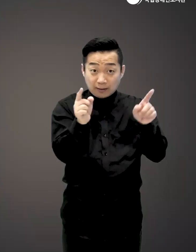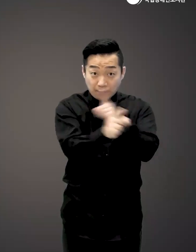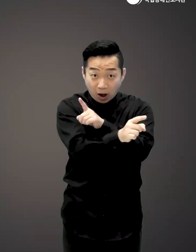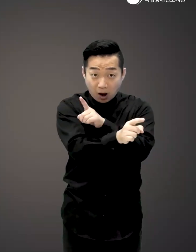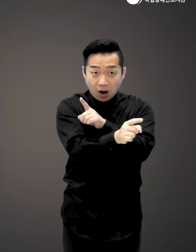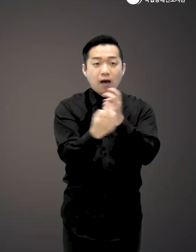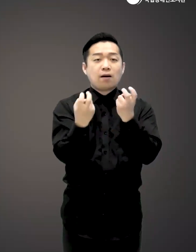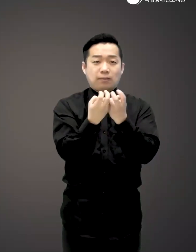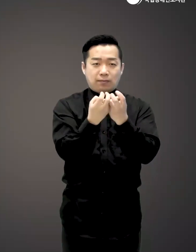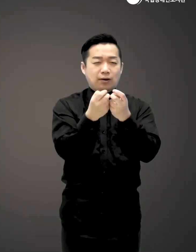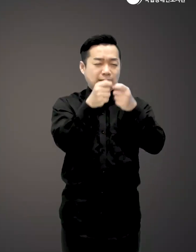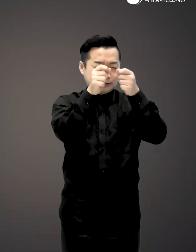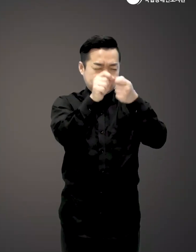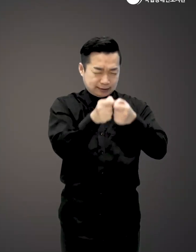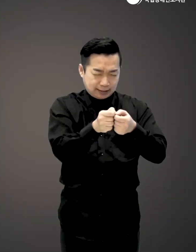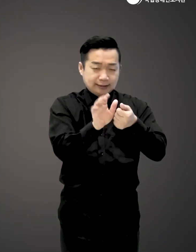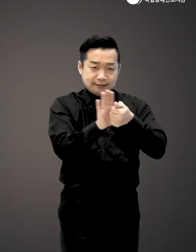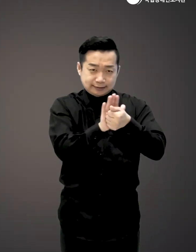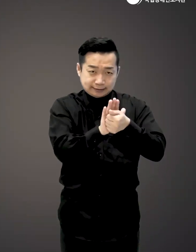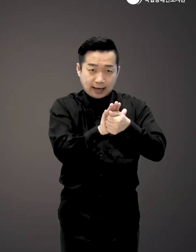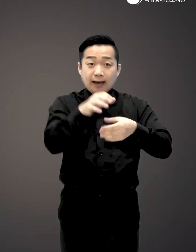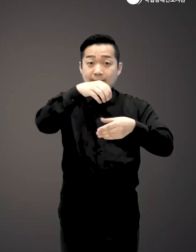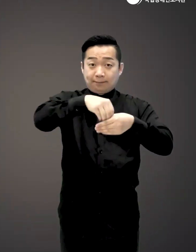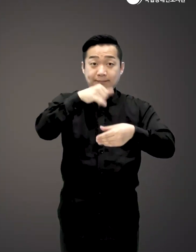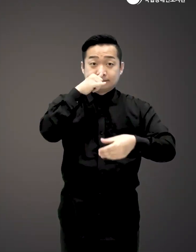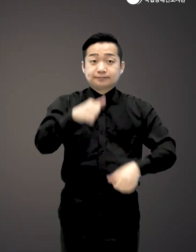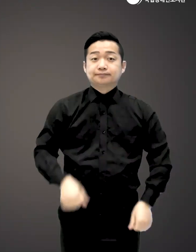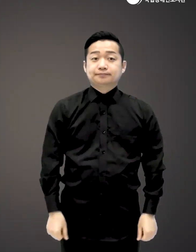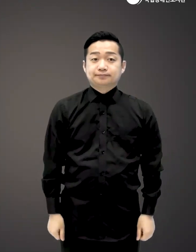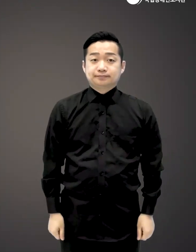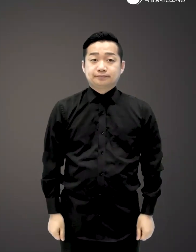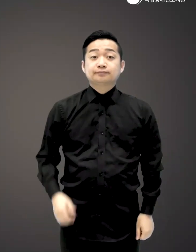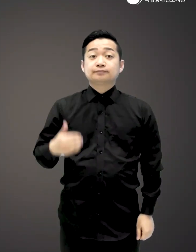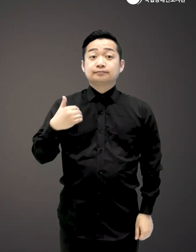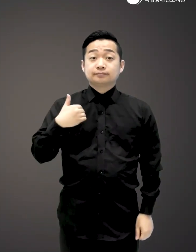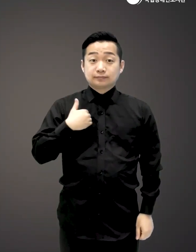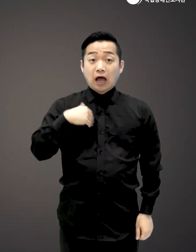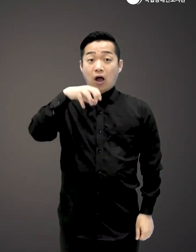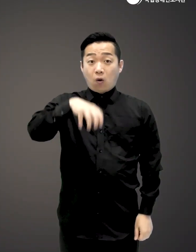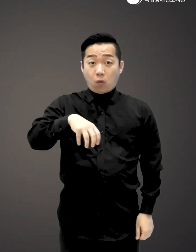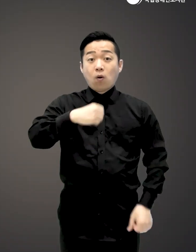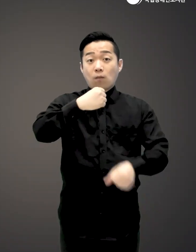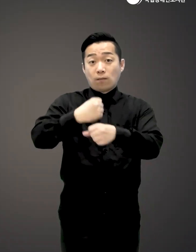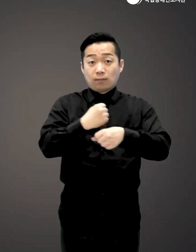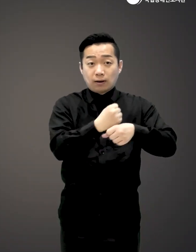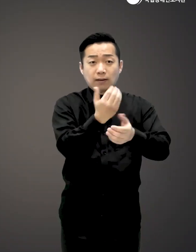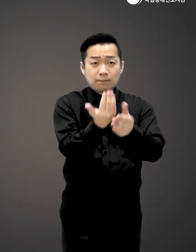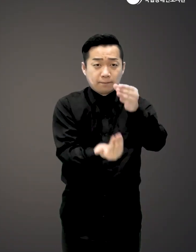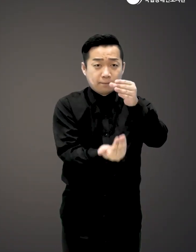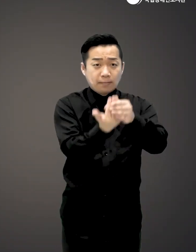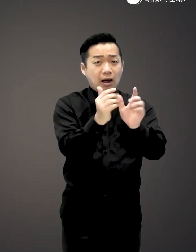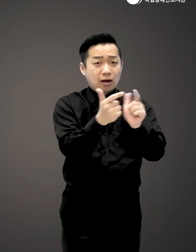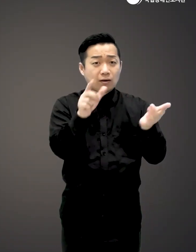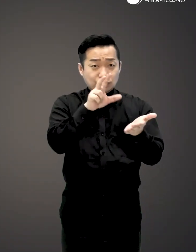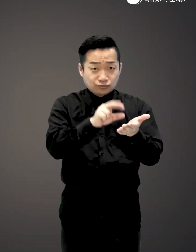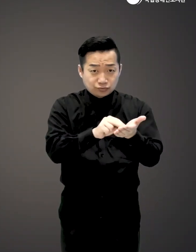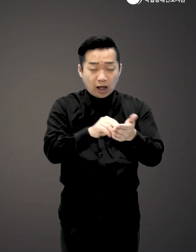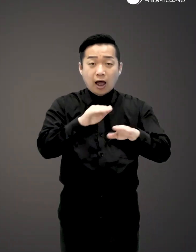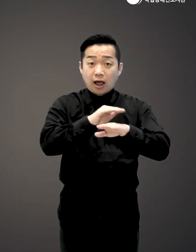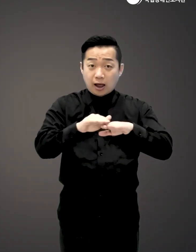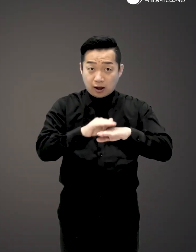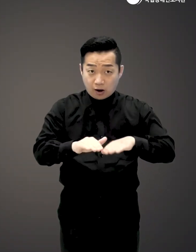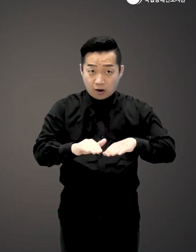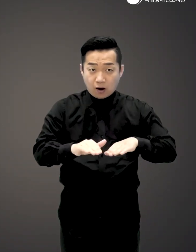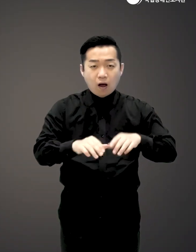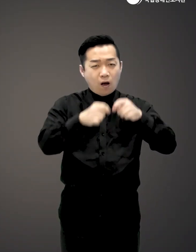만드는 방법에 대해서도 친절하고 상세하게 담겨져 있습니다 또한 나의 공간을 꾸미며 발생하는 여러 문제들과 해결